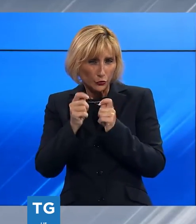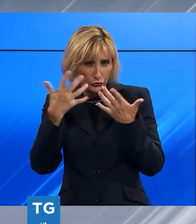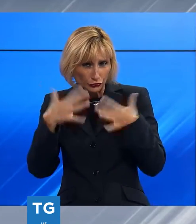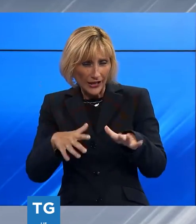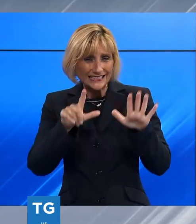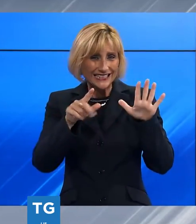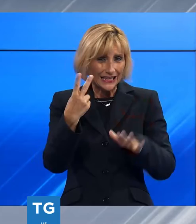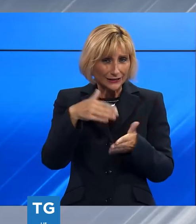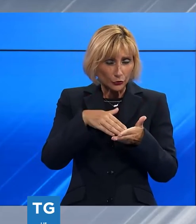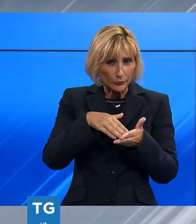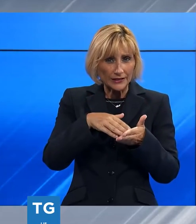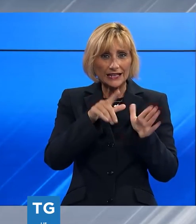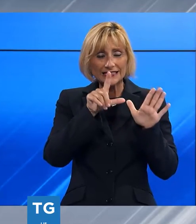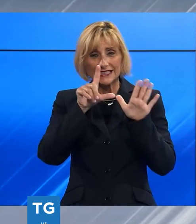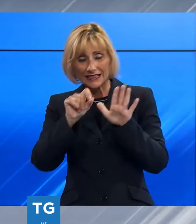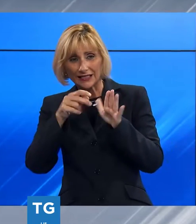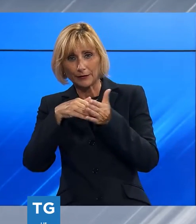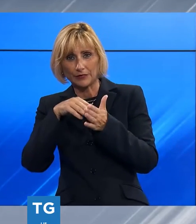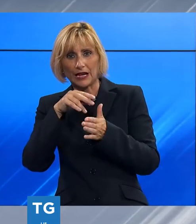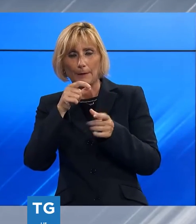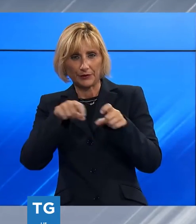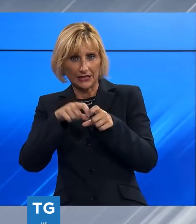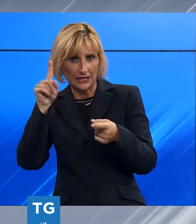72 mila e 70 mila biglietti.